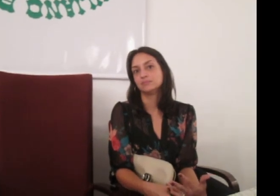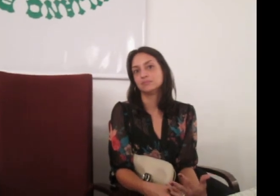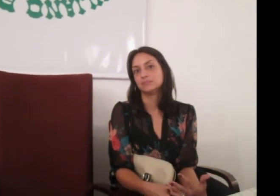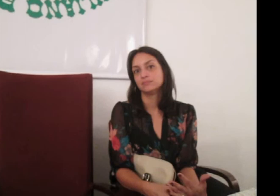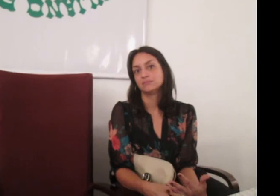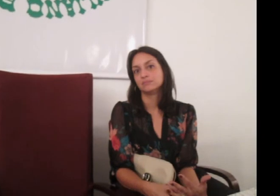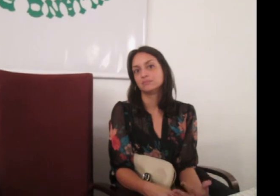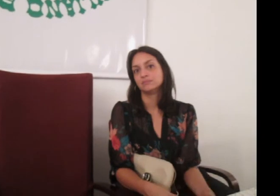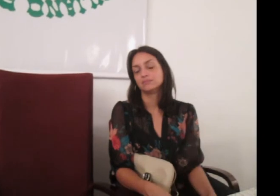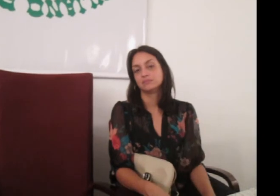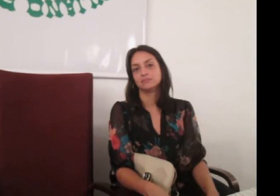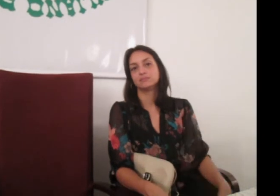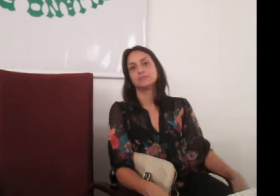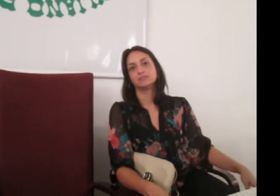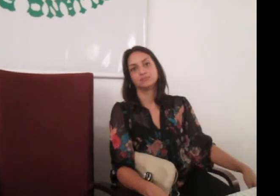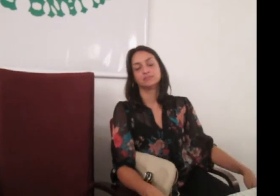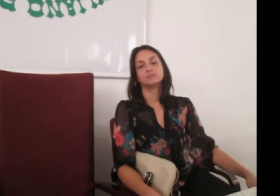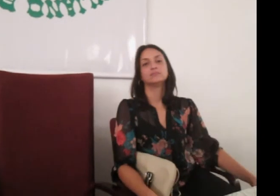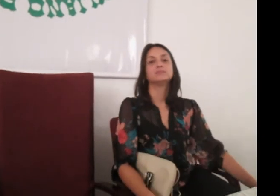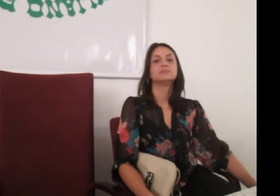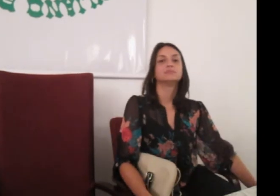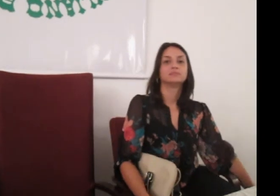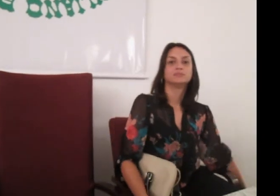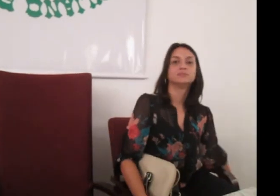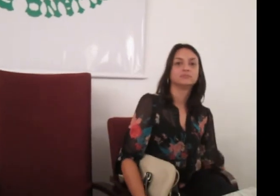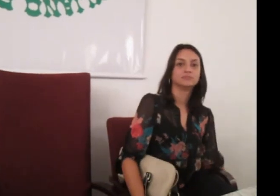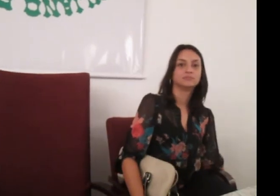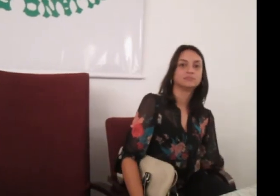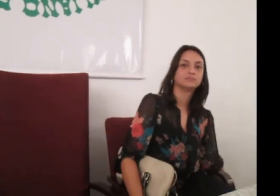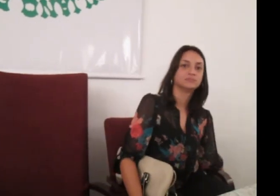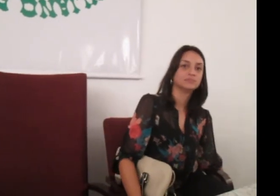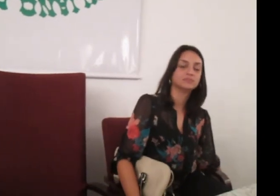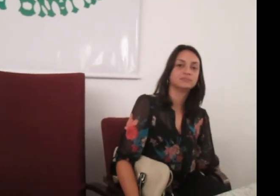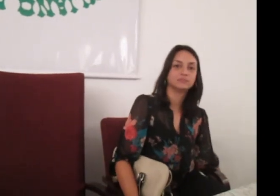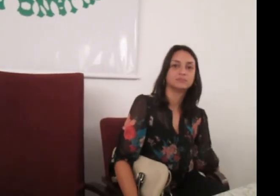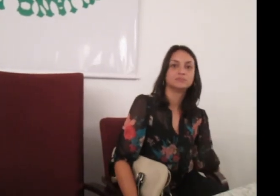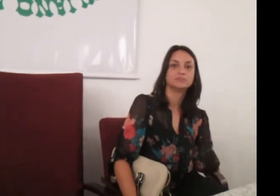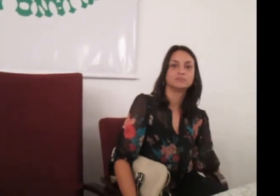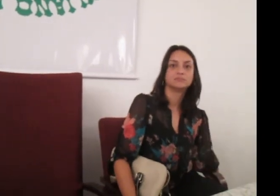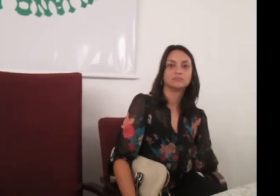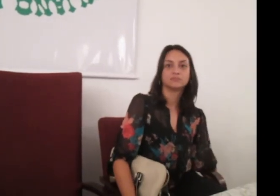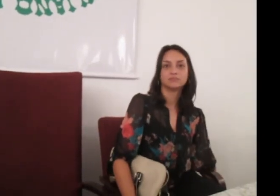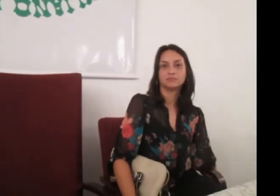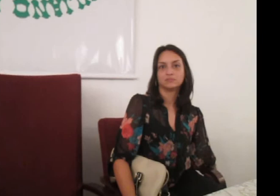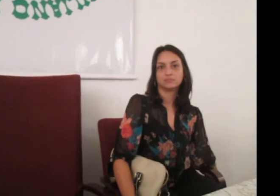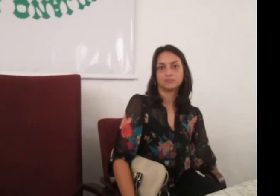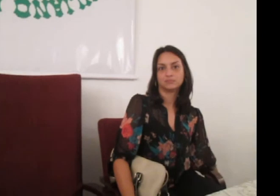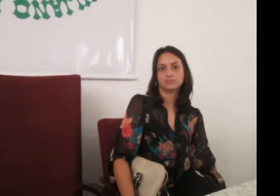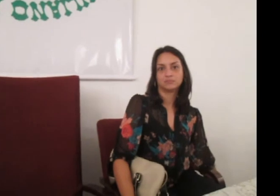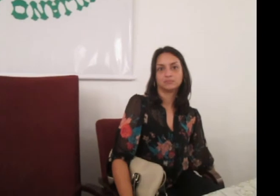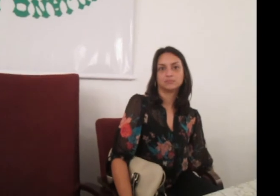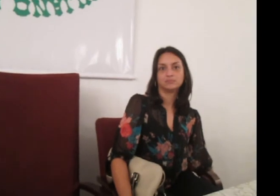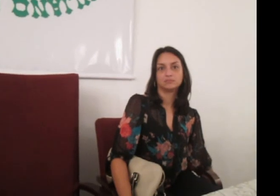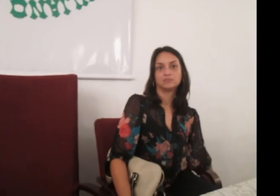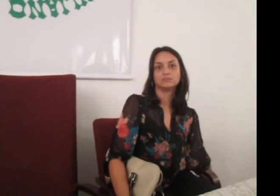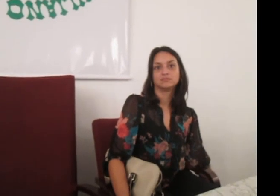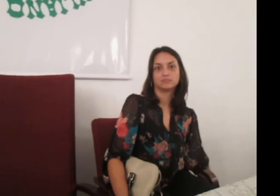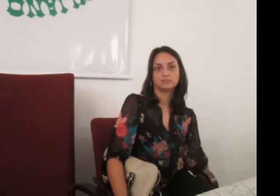ela é muito oportuna, como é usada em mergulhadores e coisas assim, né? É marinheiro de um navio para outro, com as